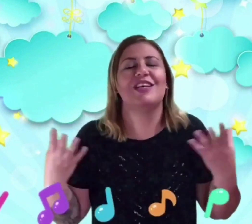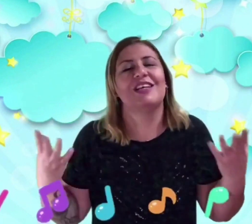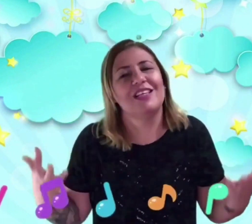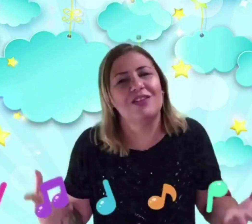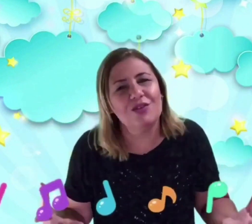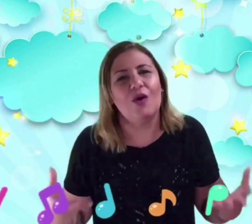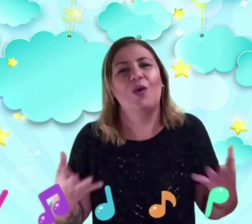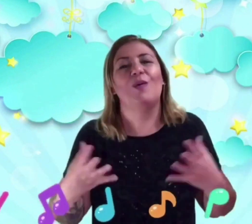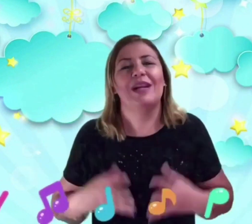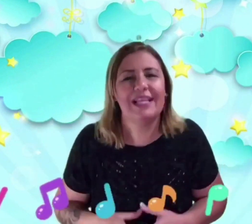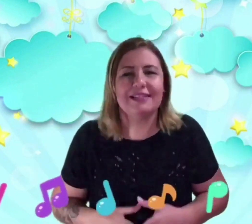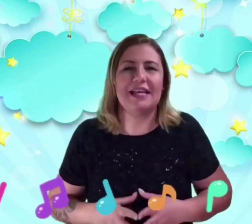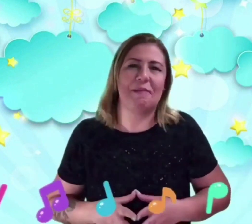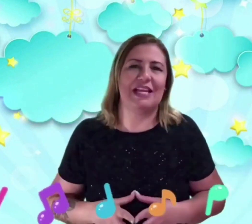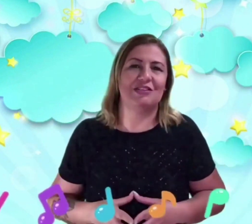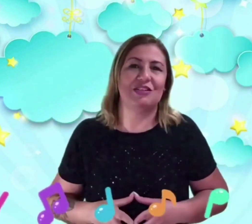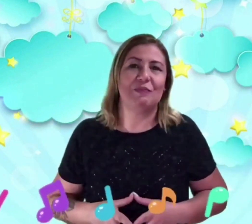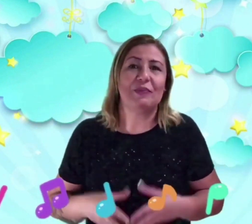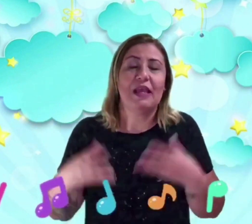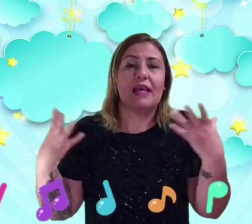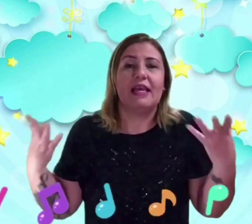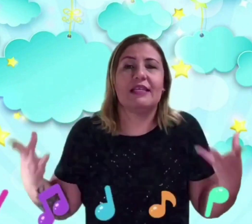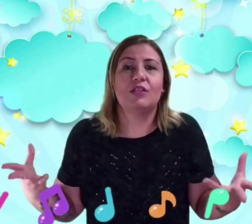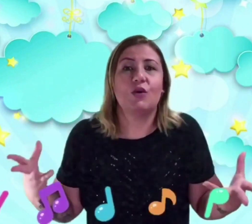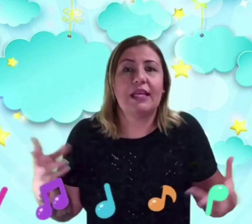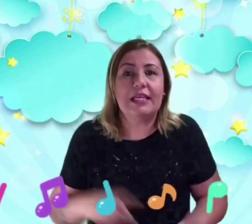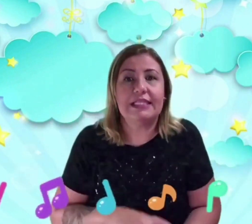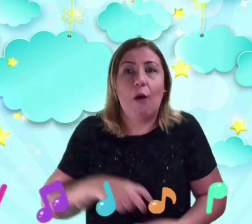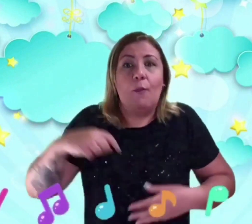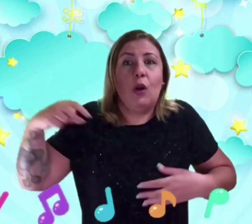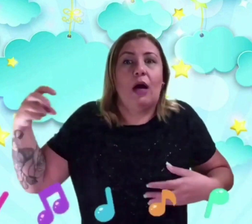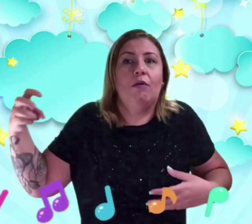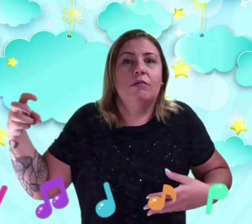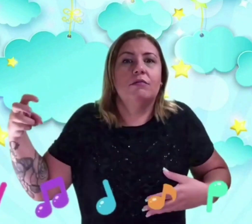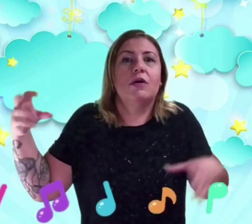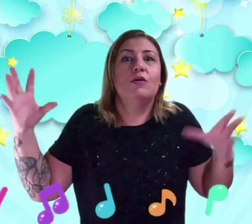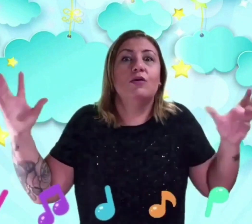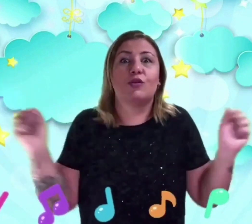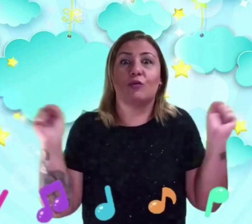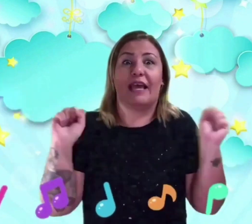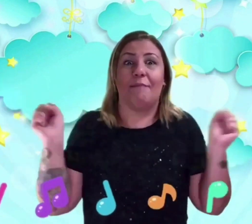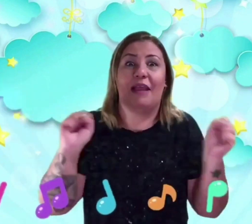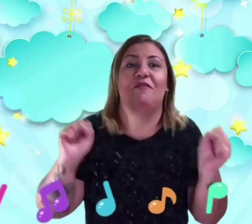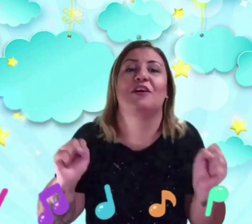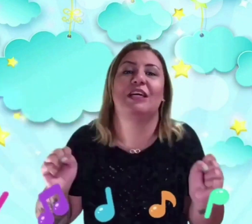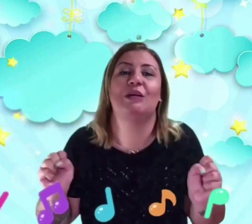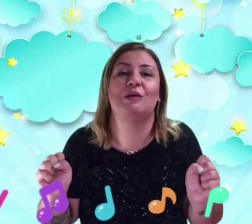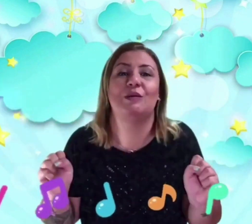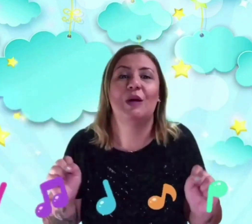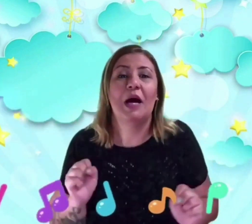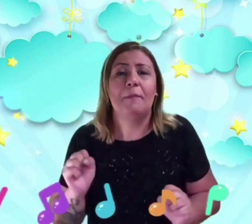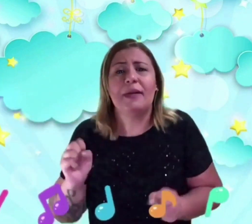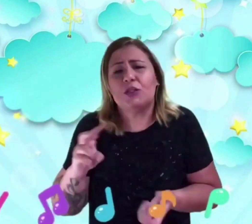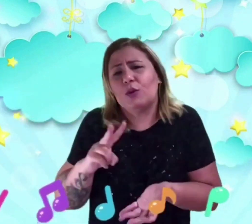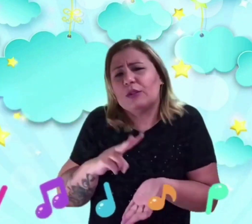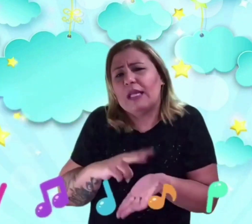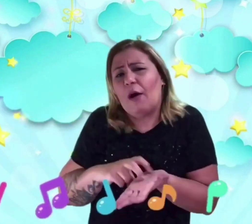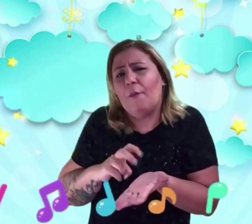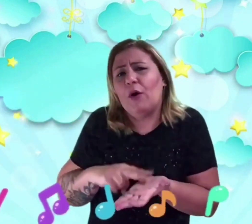que soam lindamente. E se Joaquim dá um pulão, o som sai bem fortão. Mas quando dá um